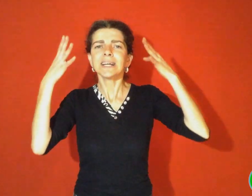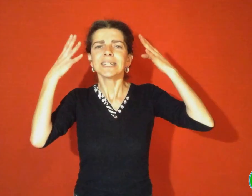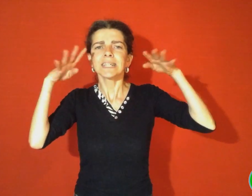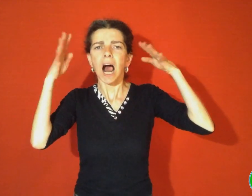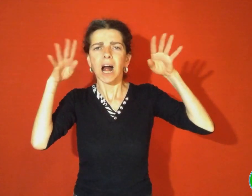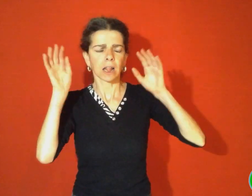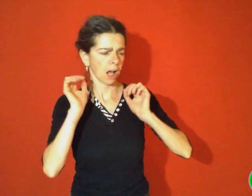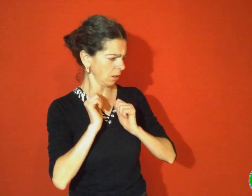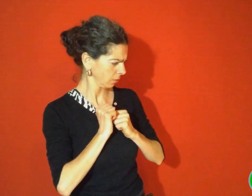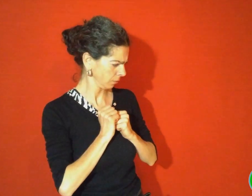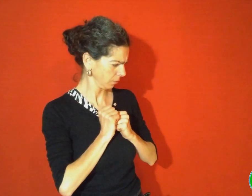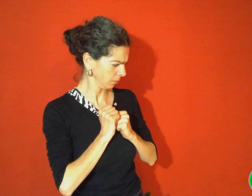Zéralda réfléchit quelques instants